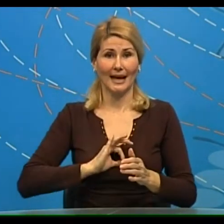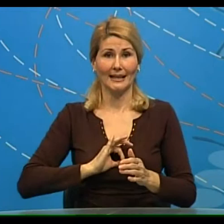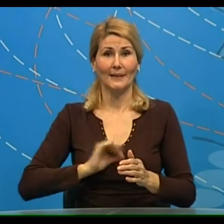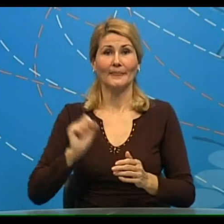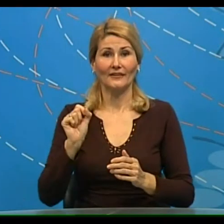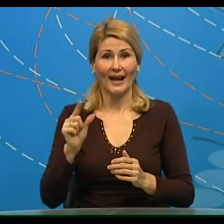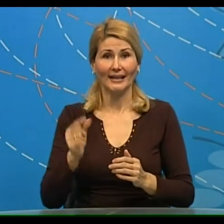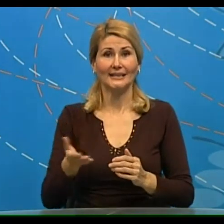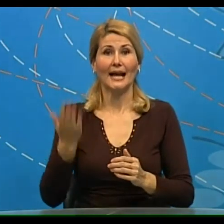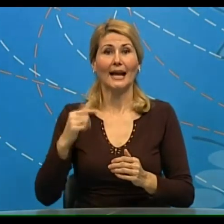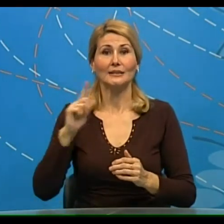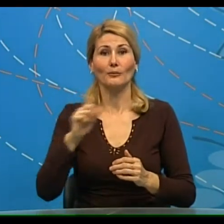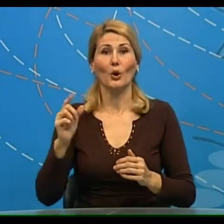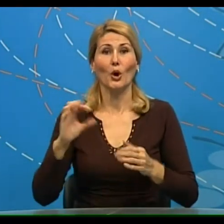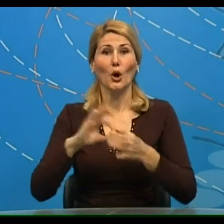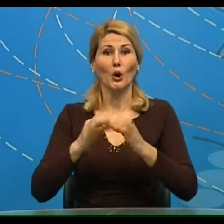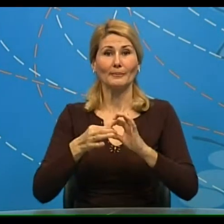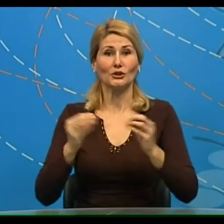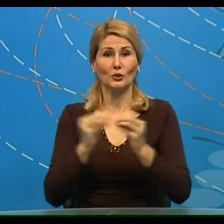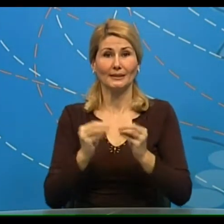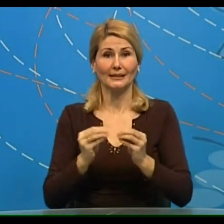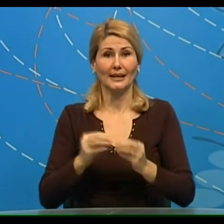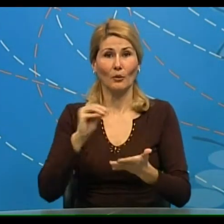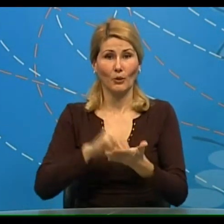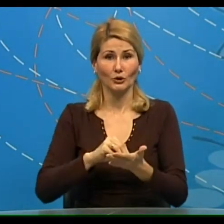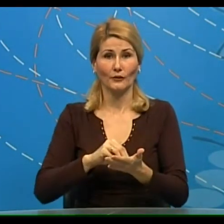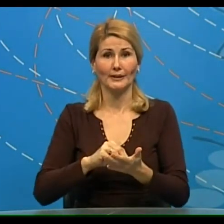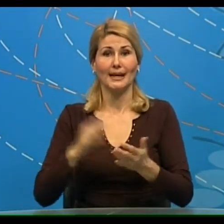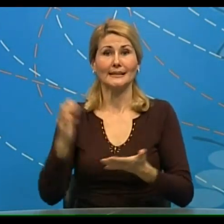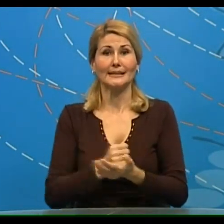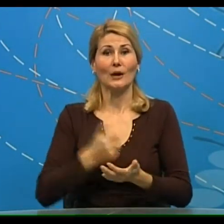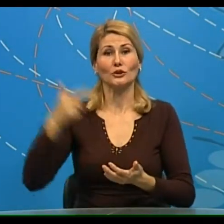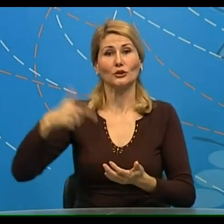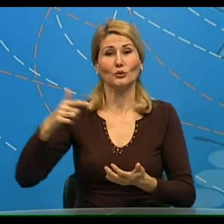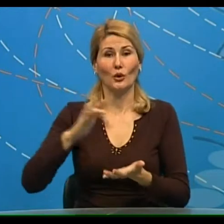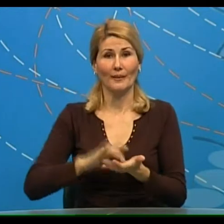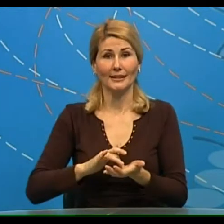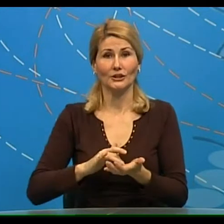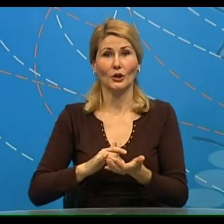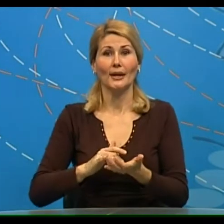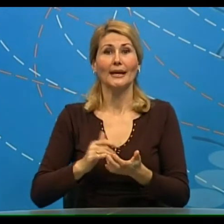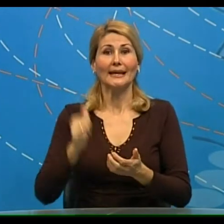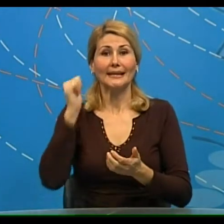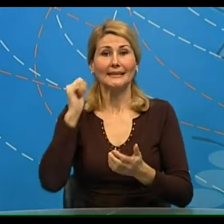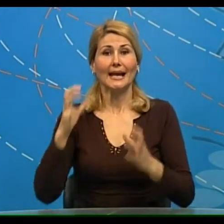12 ali su po olimpijskom sistemu bodovanja zauzili drugo mesto iza ekipe knjaz iz